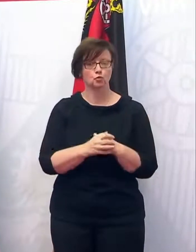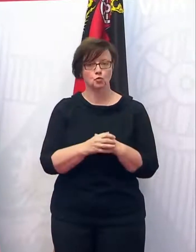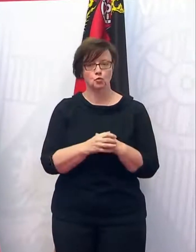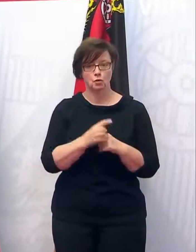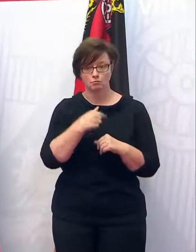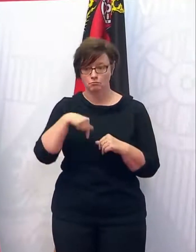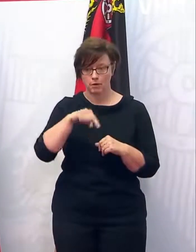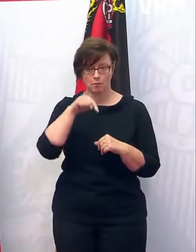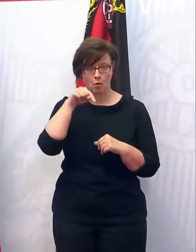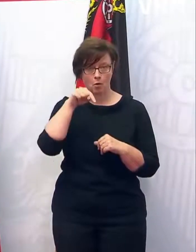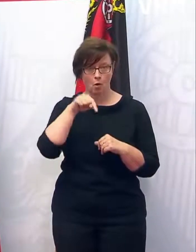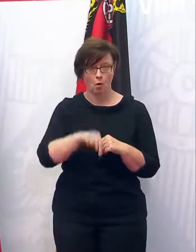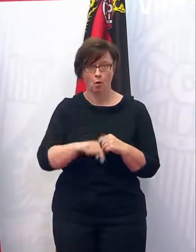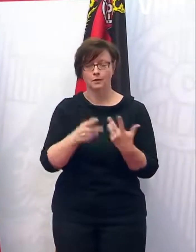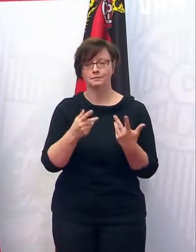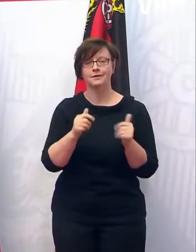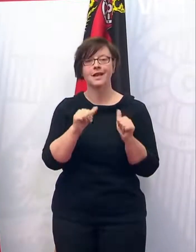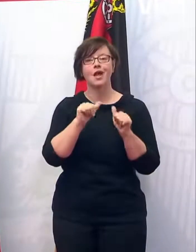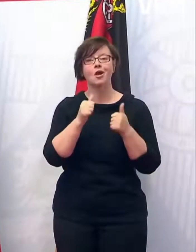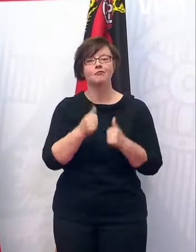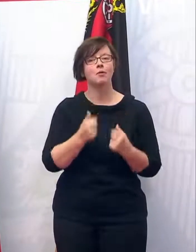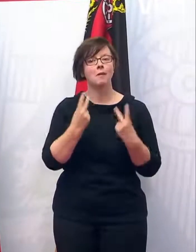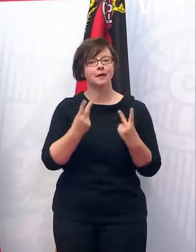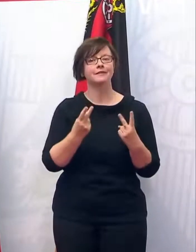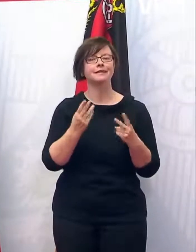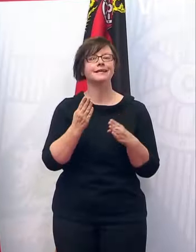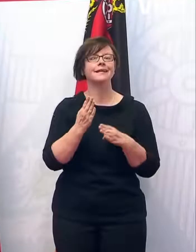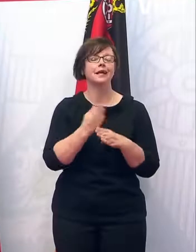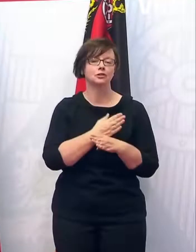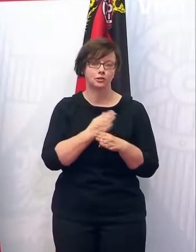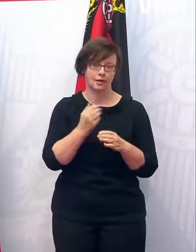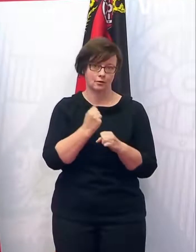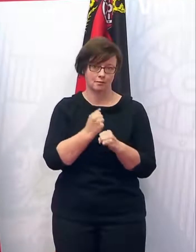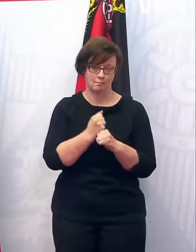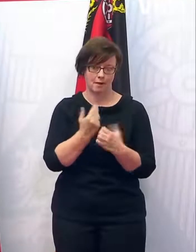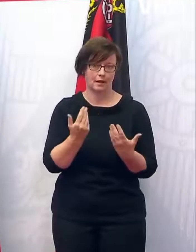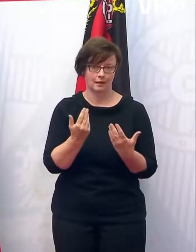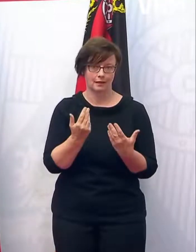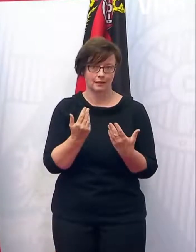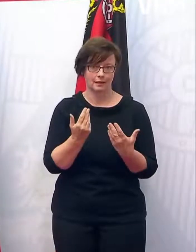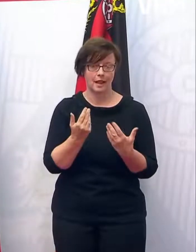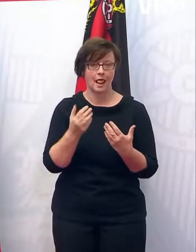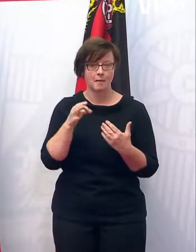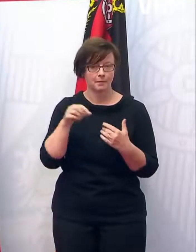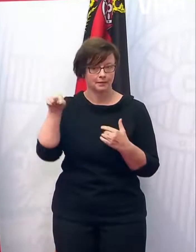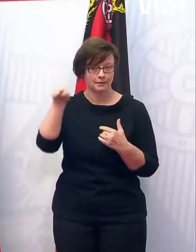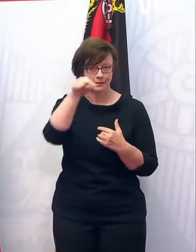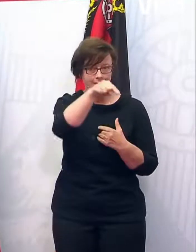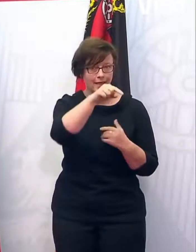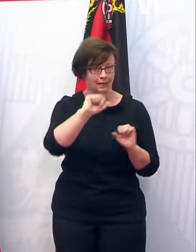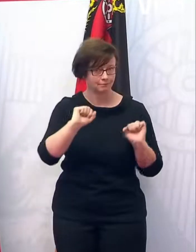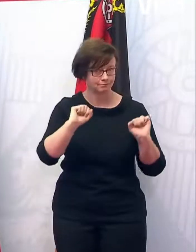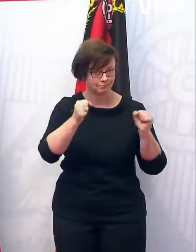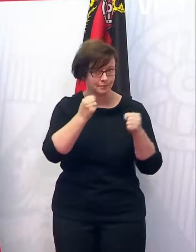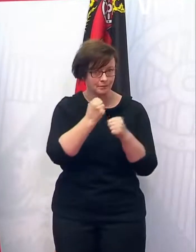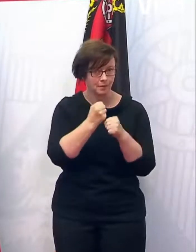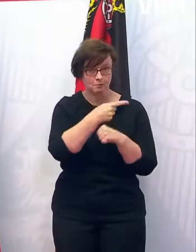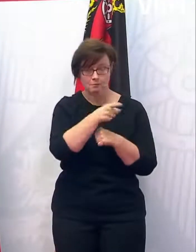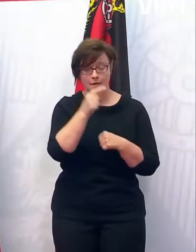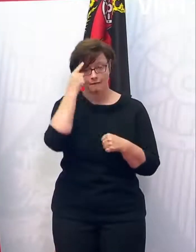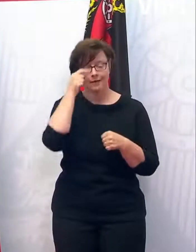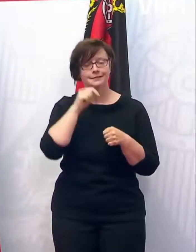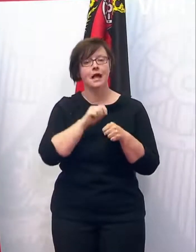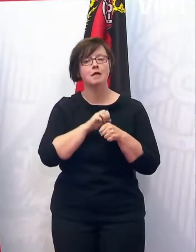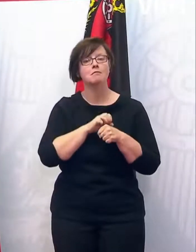eher mit einem formalen wichtigen Beschluss befasst, der aber ausgefüllt wird durch unsere Ministerien. Sie alle wissen, dass die